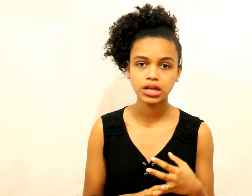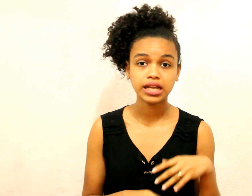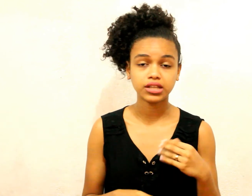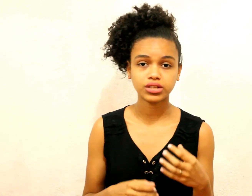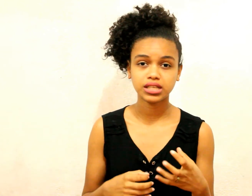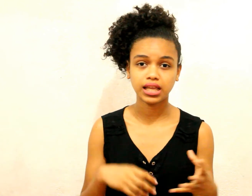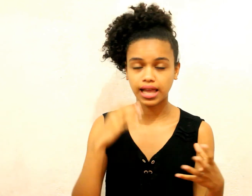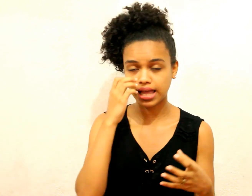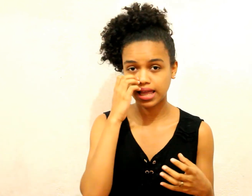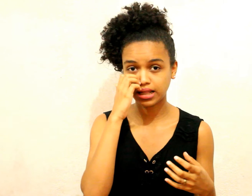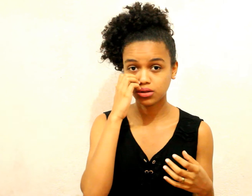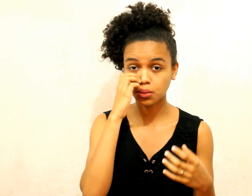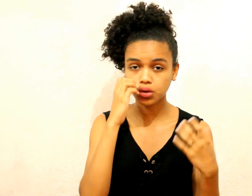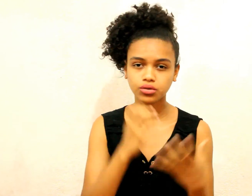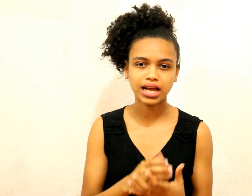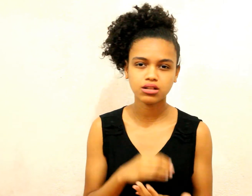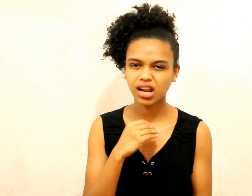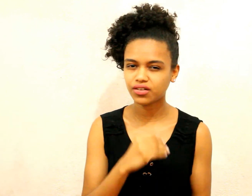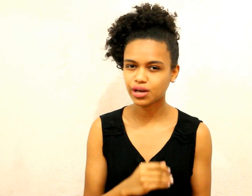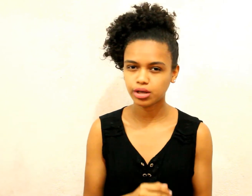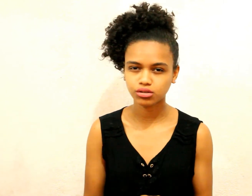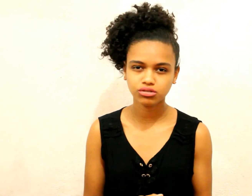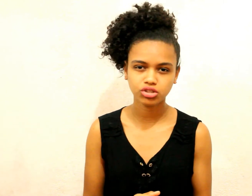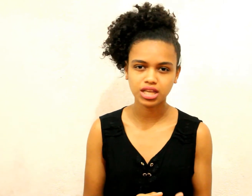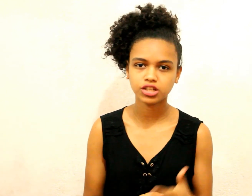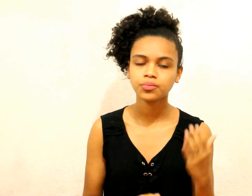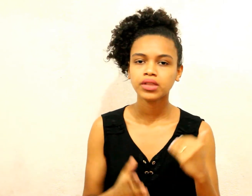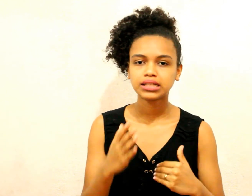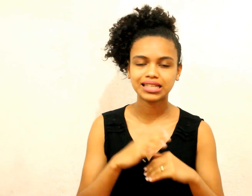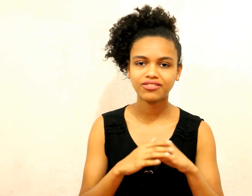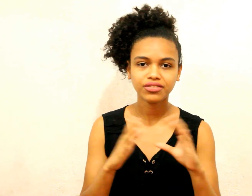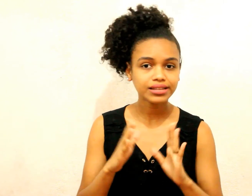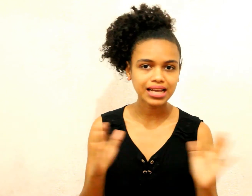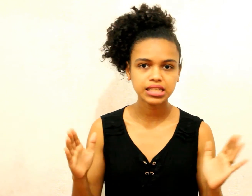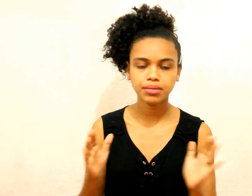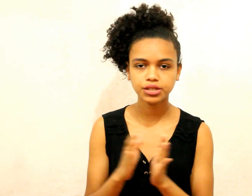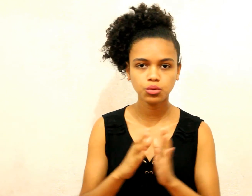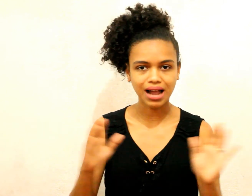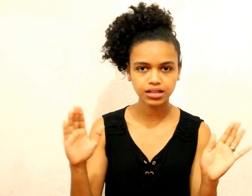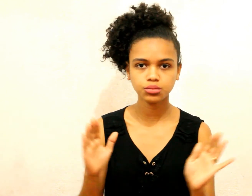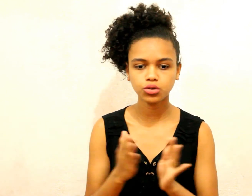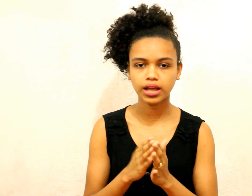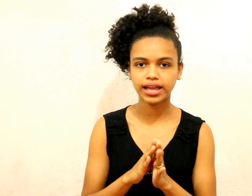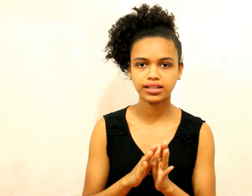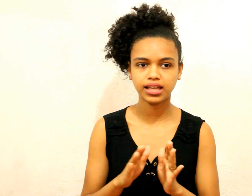Então assim Eu tenho que muito cuidado Eu tenho lavar o cabelo todos os dias Tentava evitar assim mesmo O máximo De